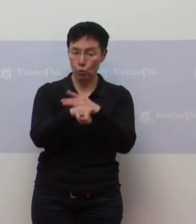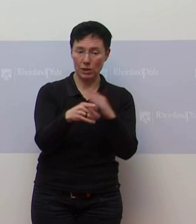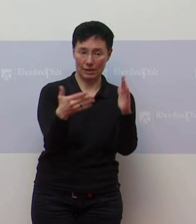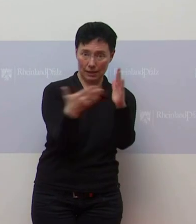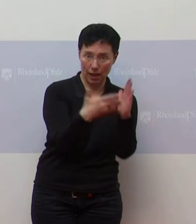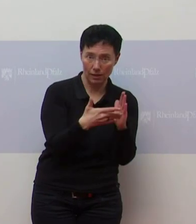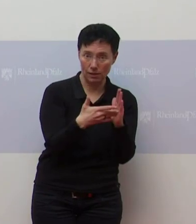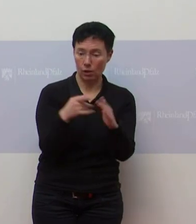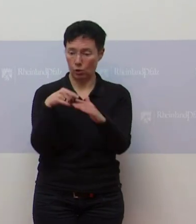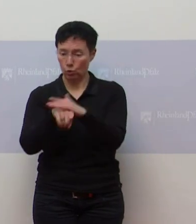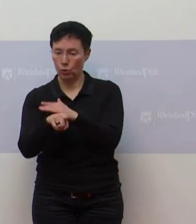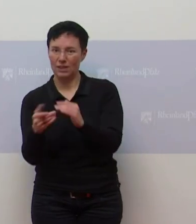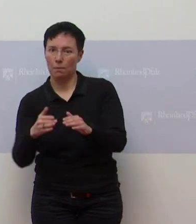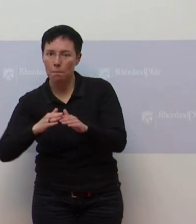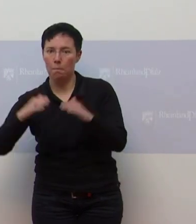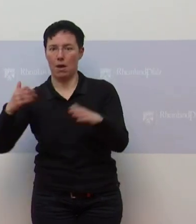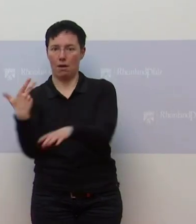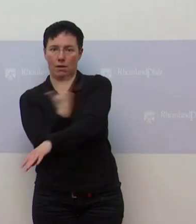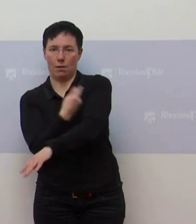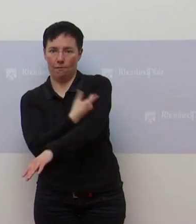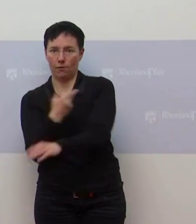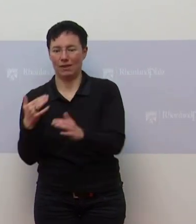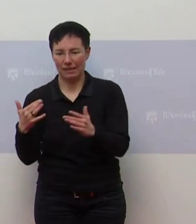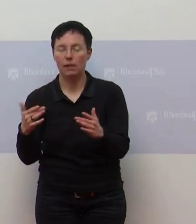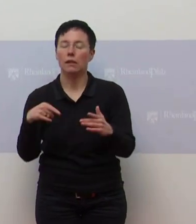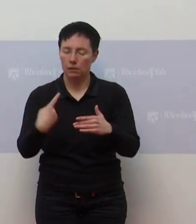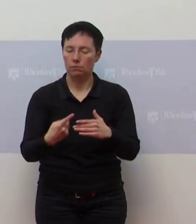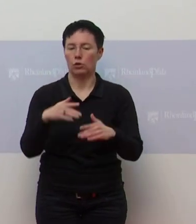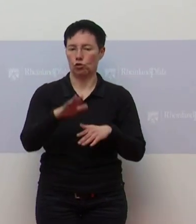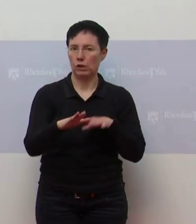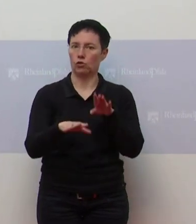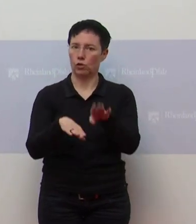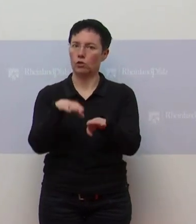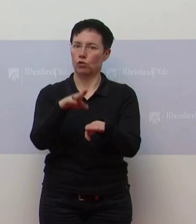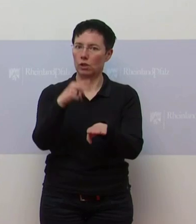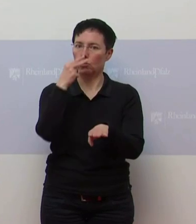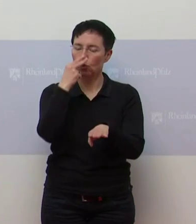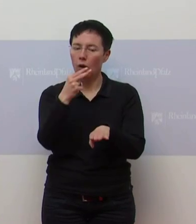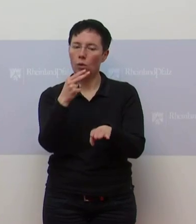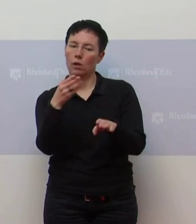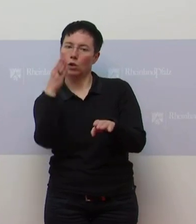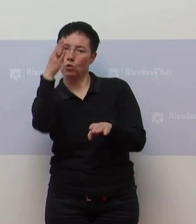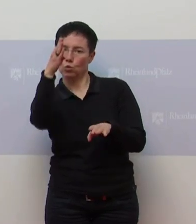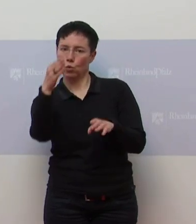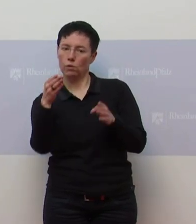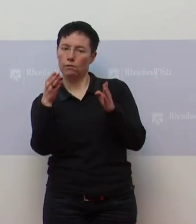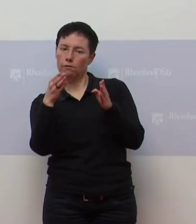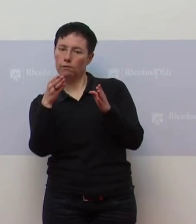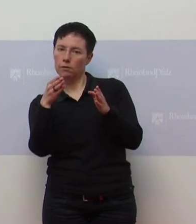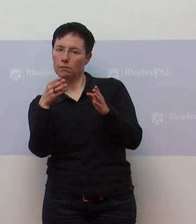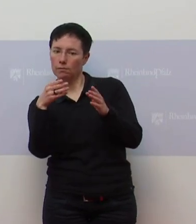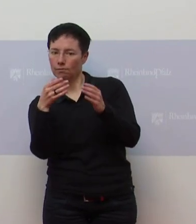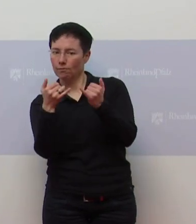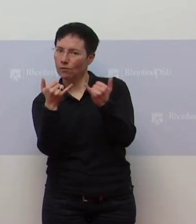durch viel, viel mehr Impfen tatsächlich dann auch Schritt für Schritt weiter schauen kann, welche Perspektiven eröffnen sich weiterhin.